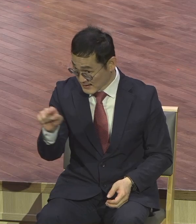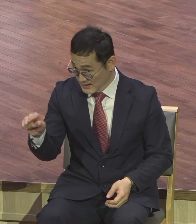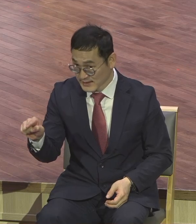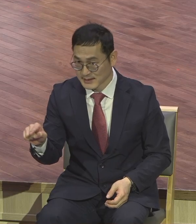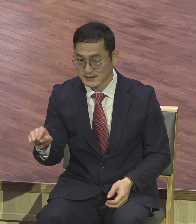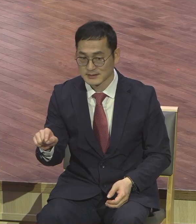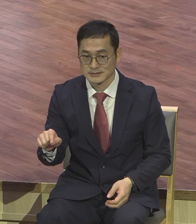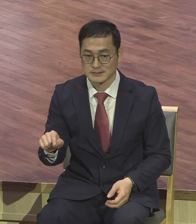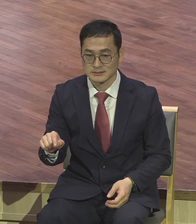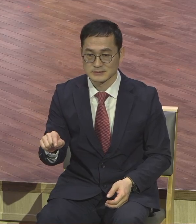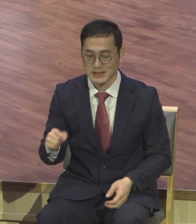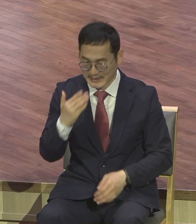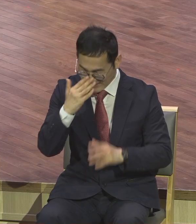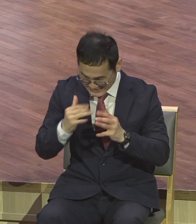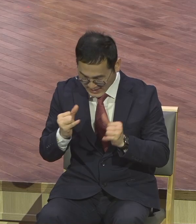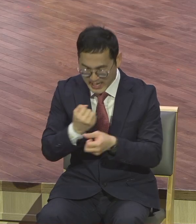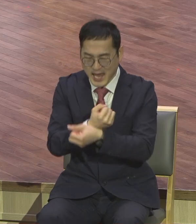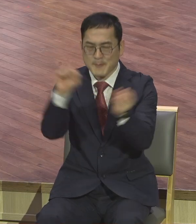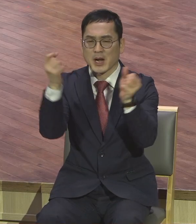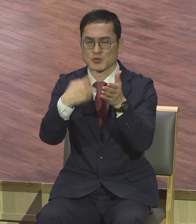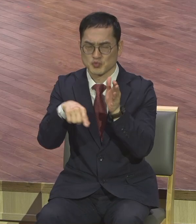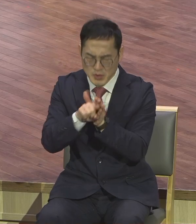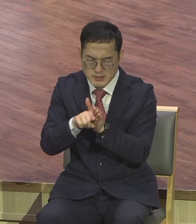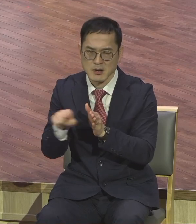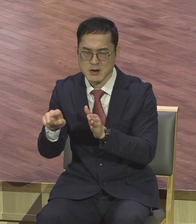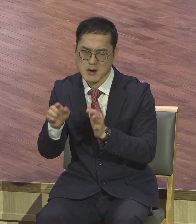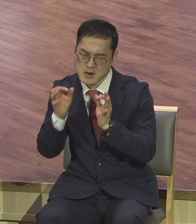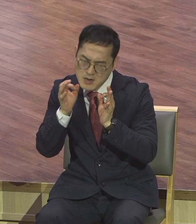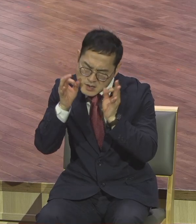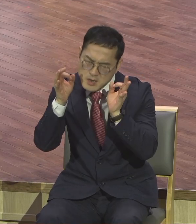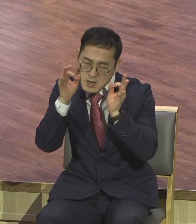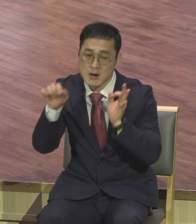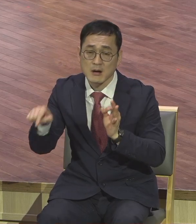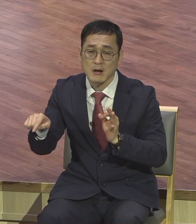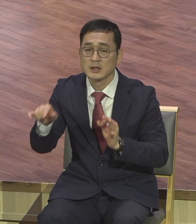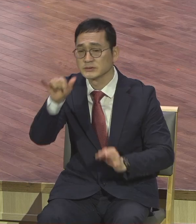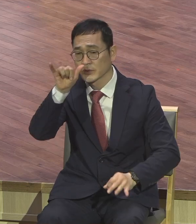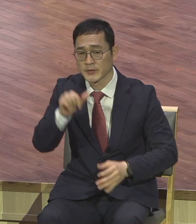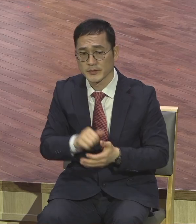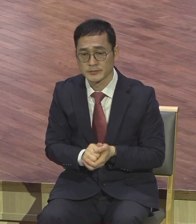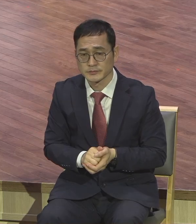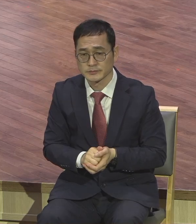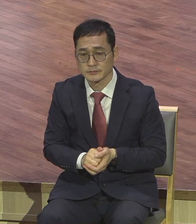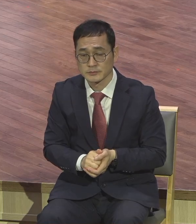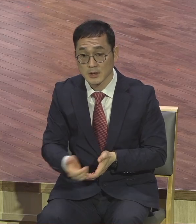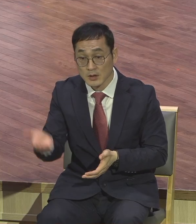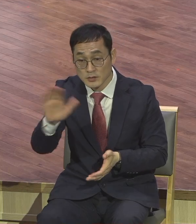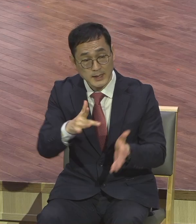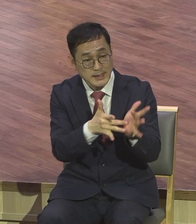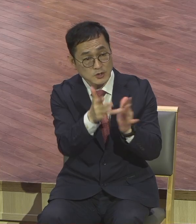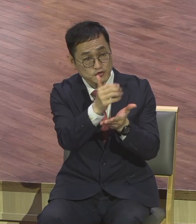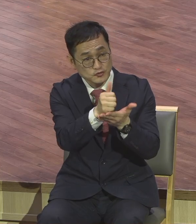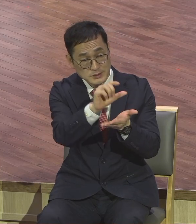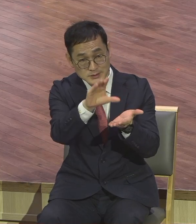위한 열정을 가지고 있었습니다. 그런데 예수 그리스도의 십자가 대속과 부활